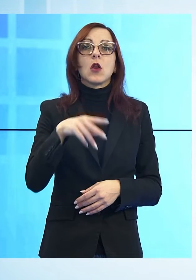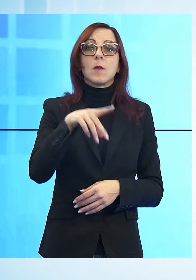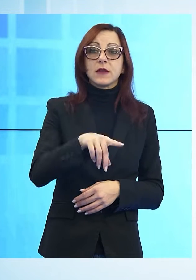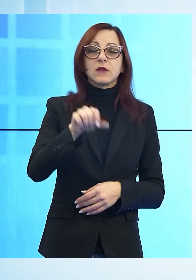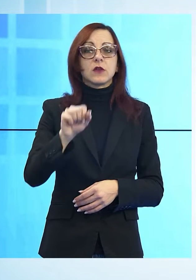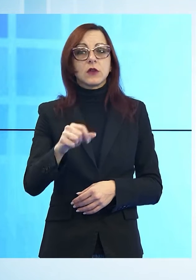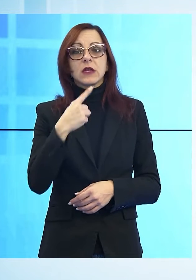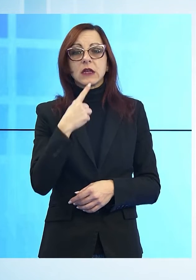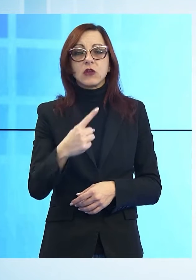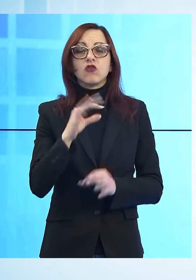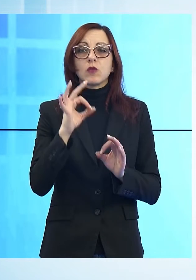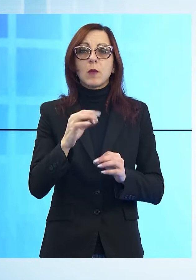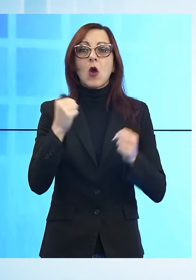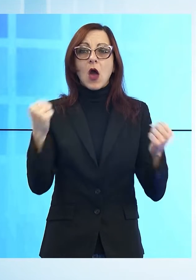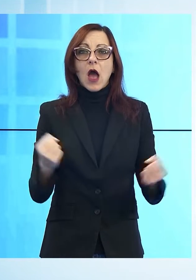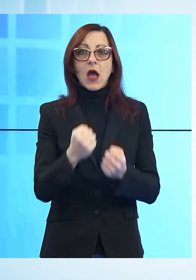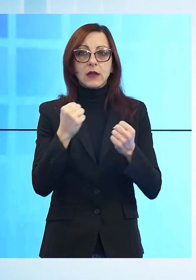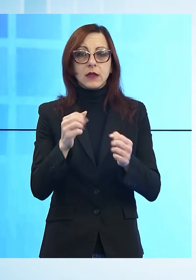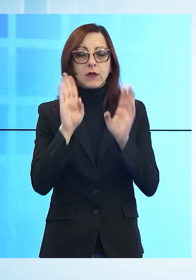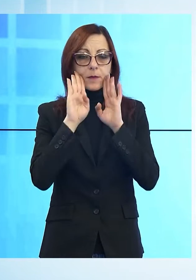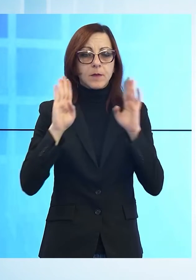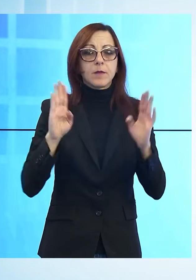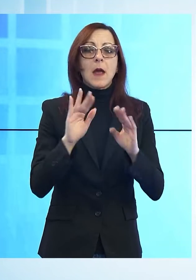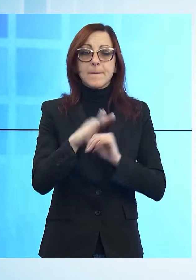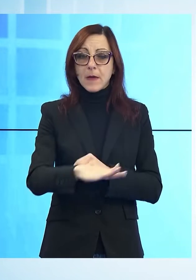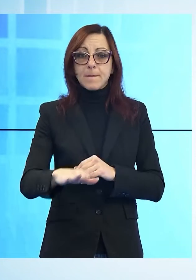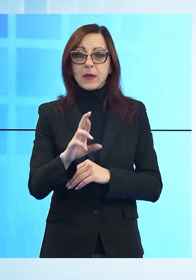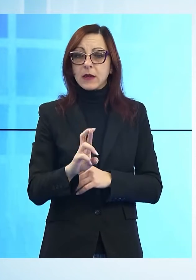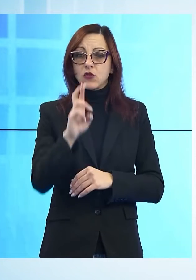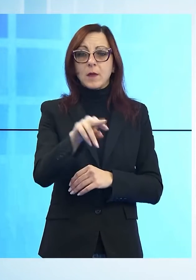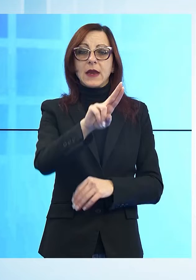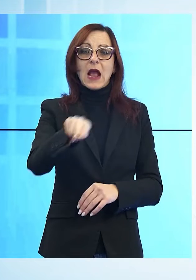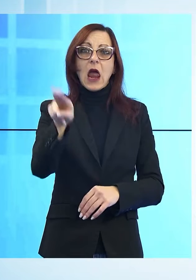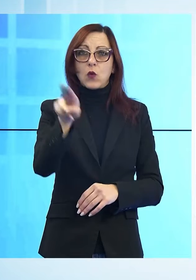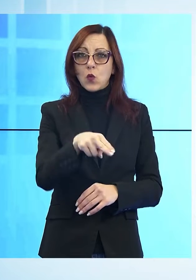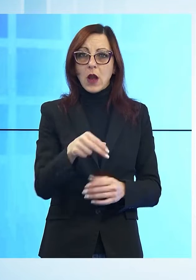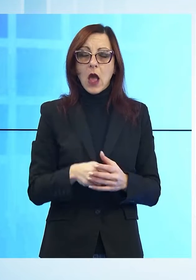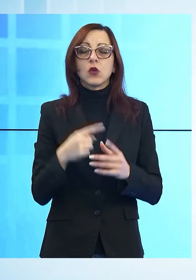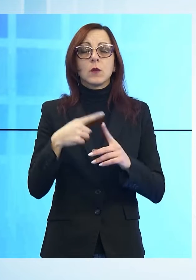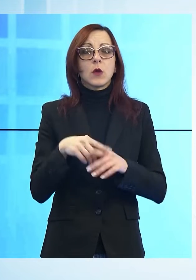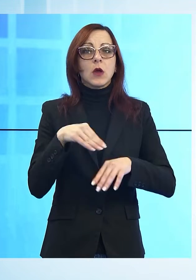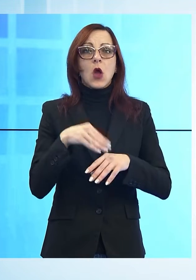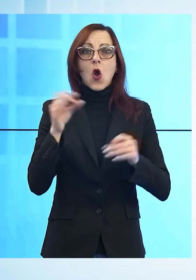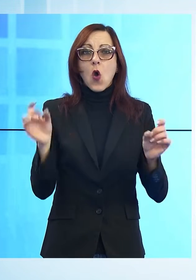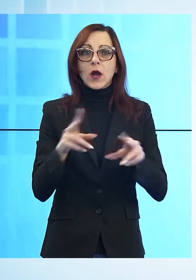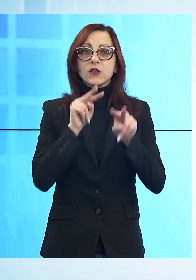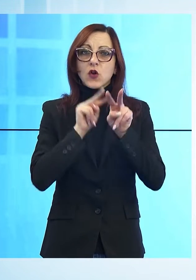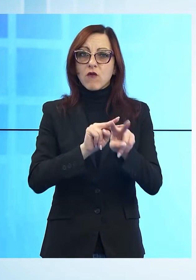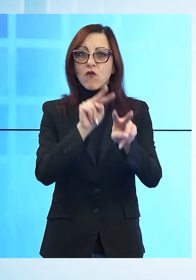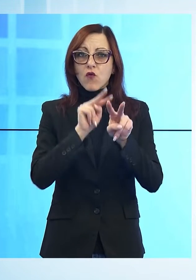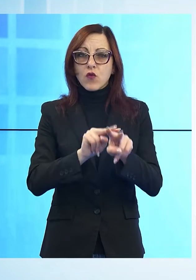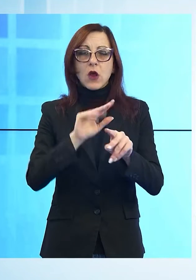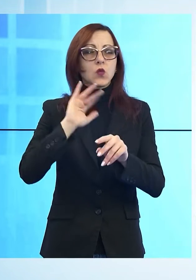deciso di annullare l'evento dedicato ai bambini in programma domenica prossima ed ha chiesto che nel giorno del funerale tutti gli esercizi